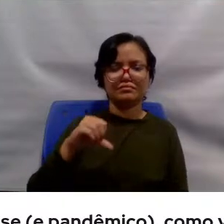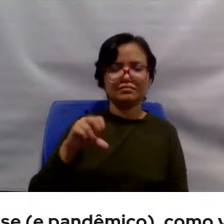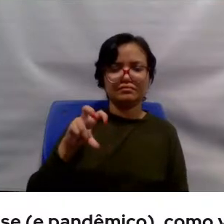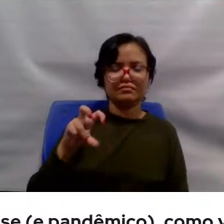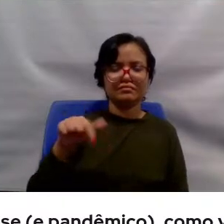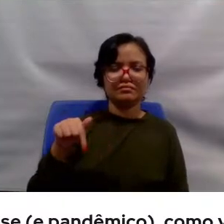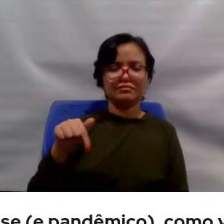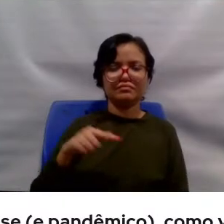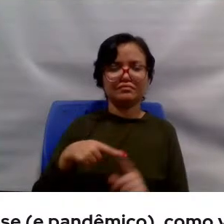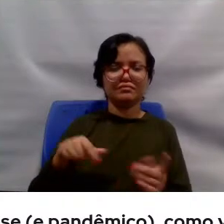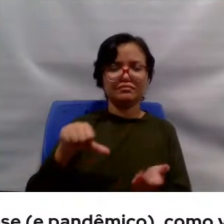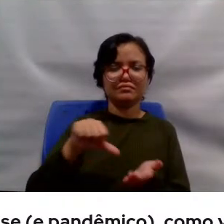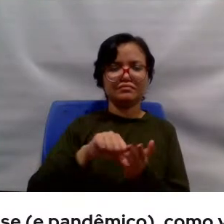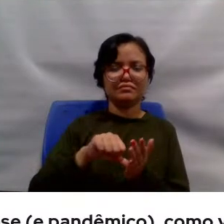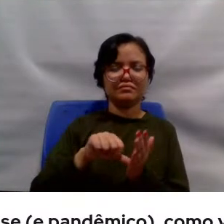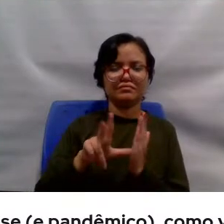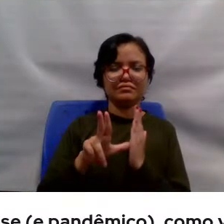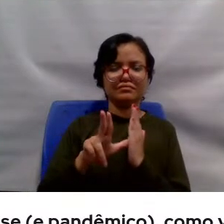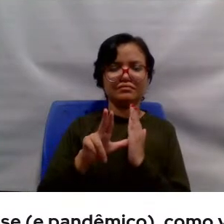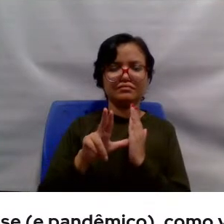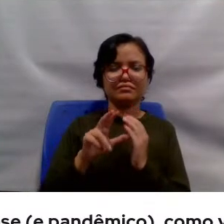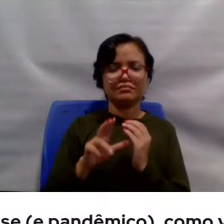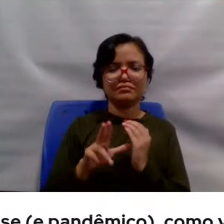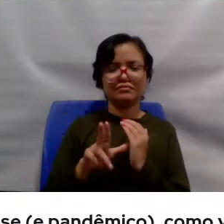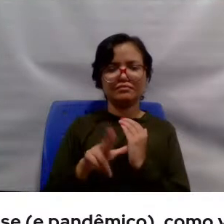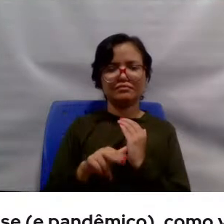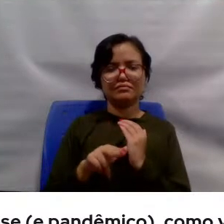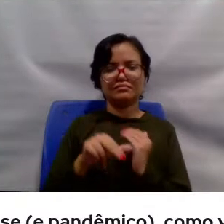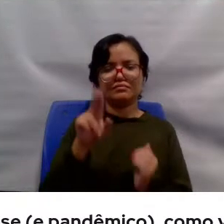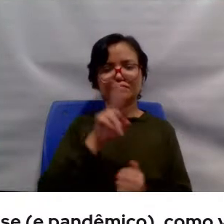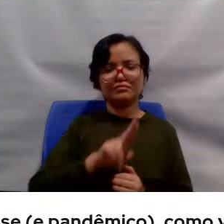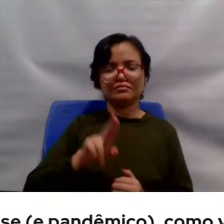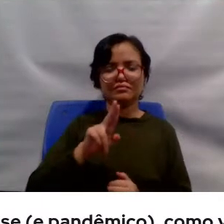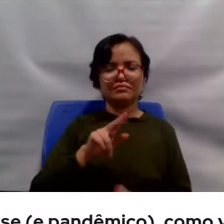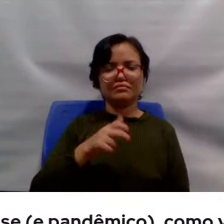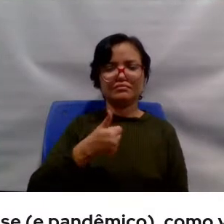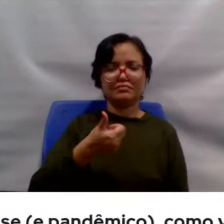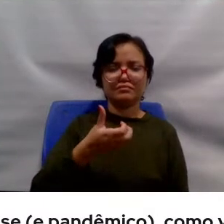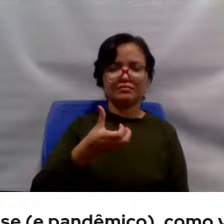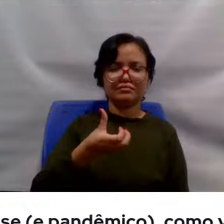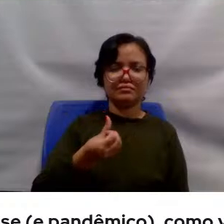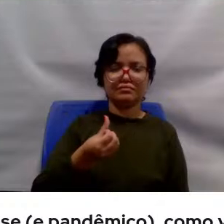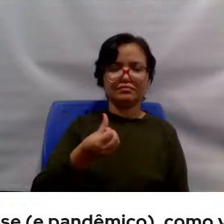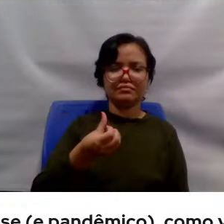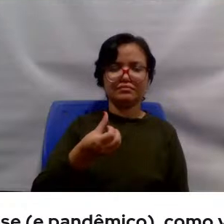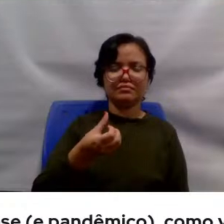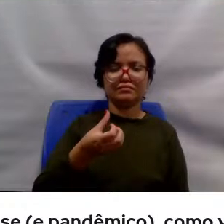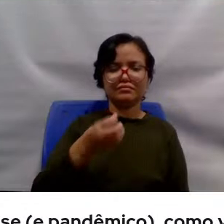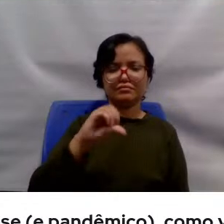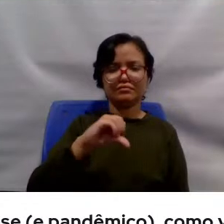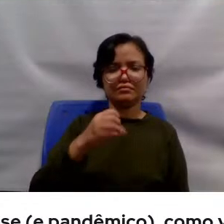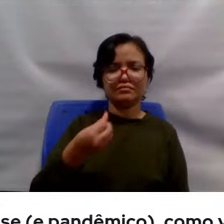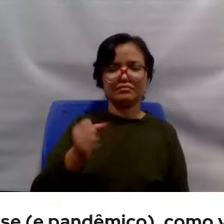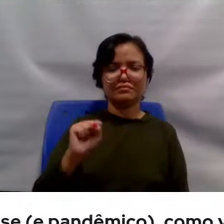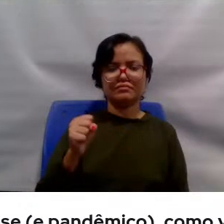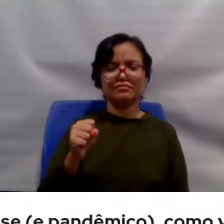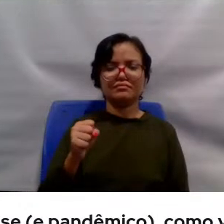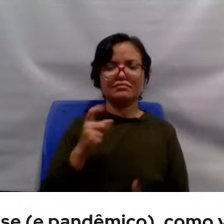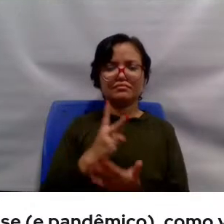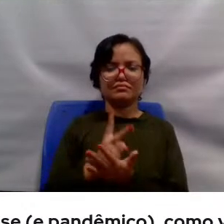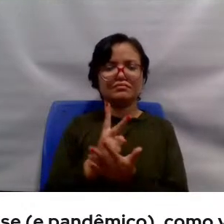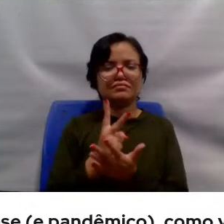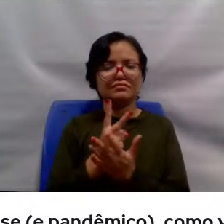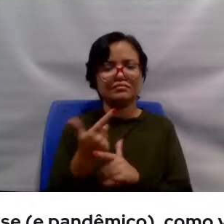campus universitário é de 68. Então, sempre é uma história onde essas violações dos direitos humanos,